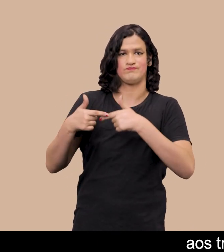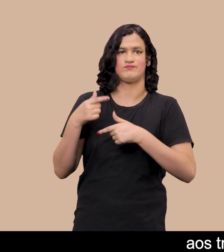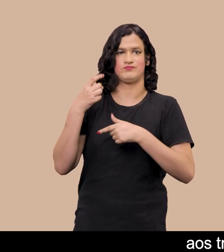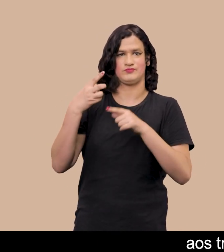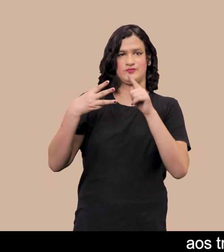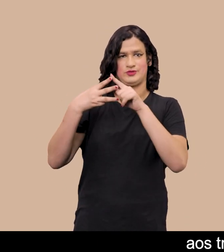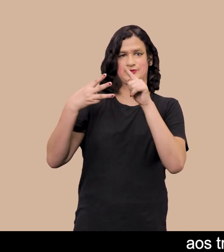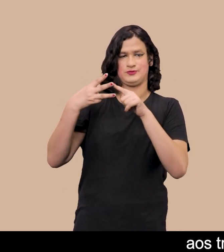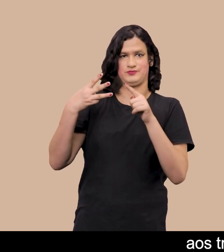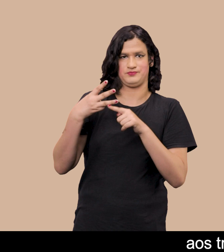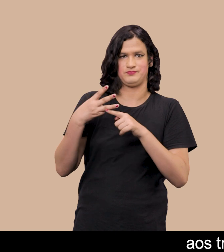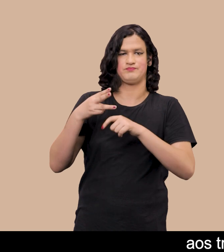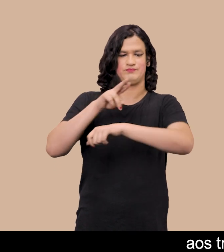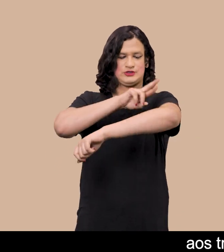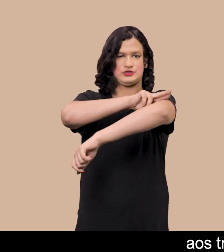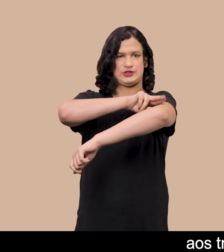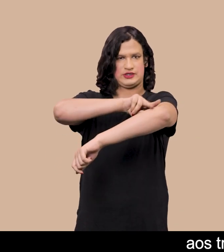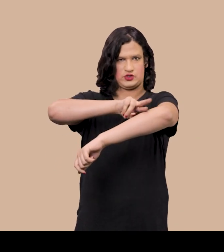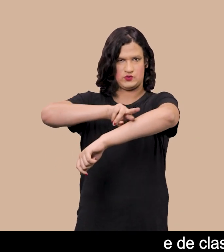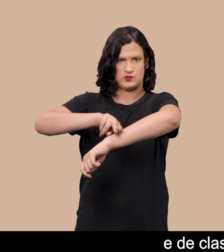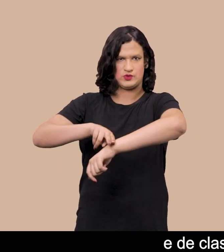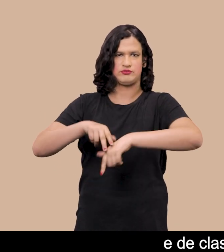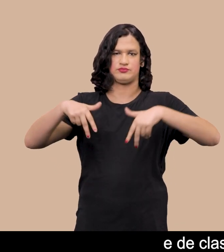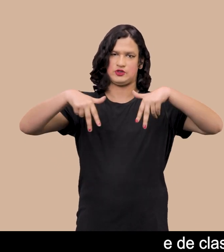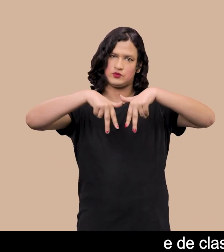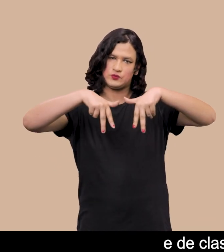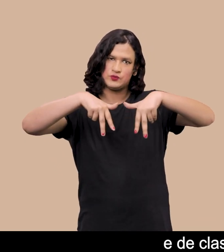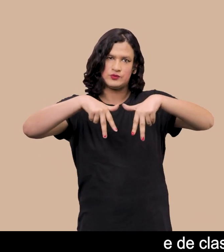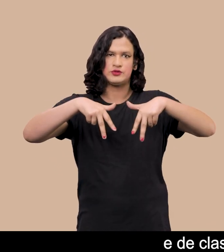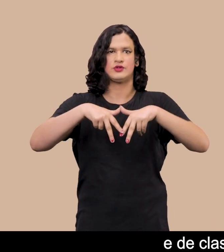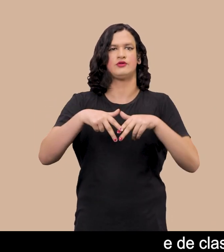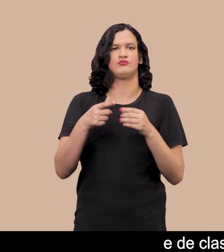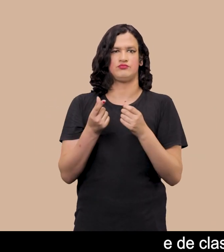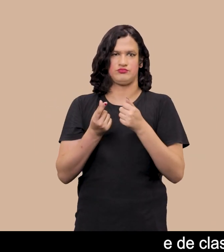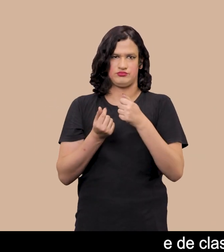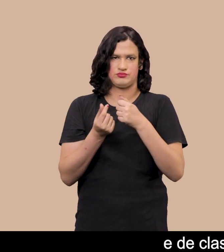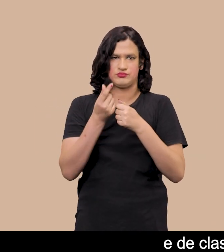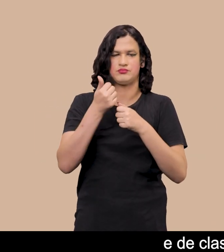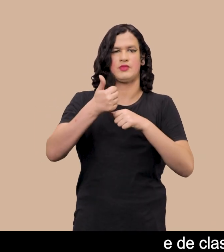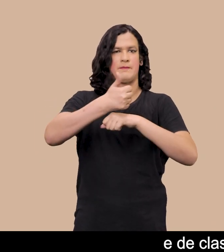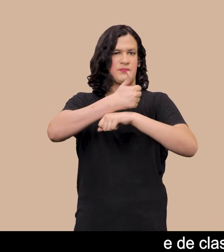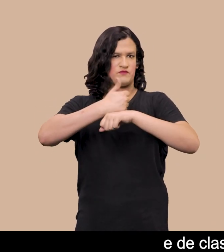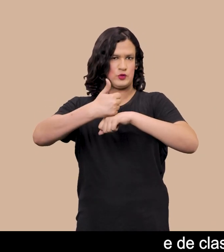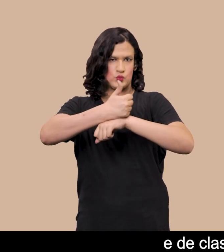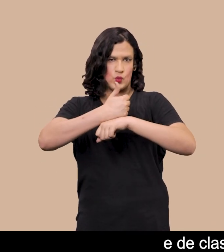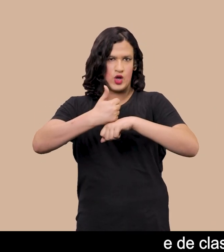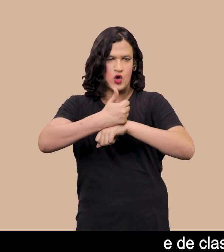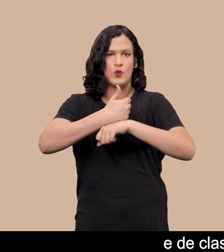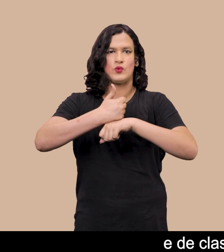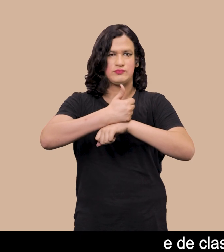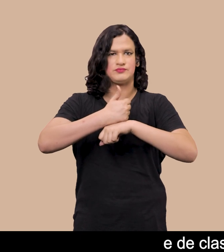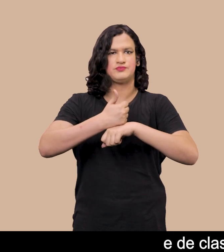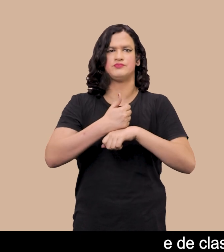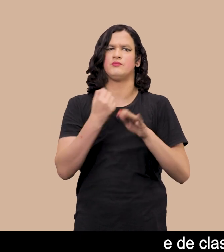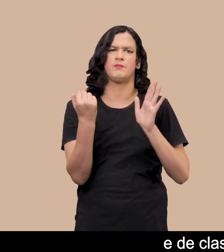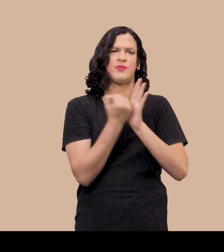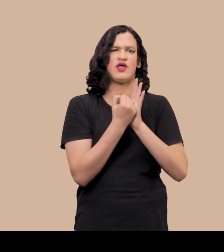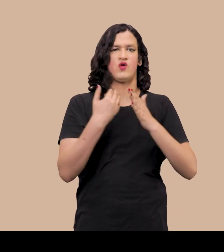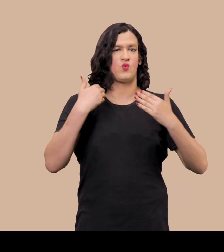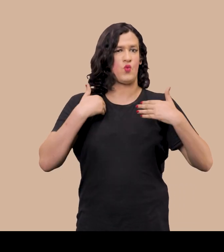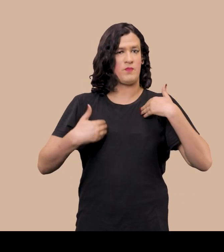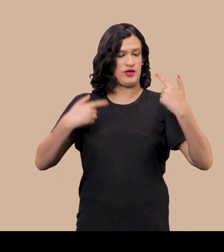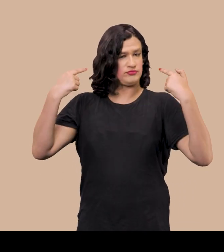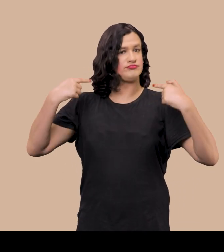três marcadores sociais de raça, gênero e de classe, profissão Que insistem em serem marcados sobre seu corpo